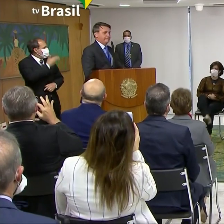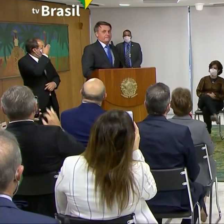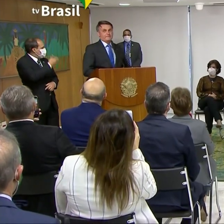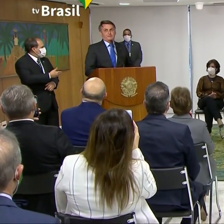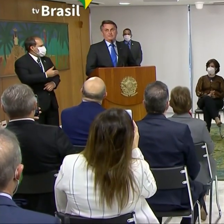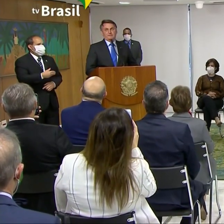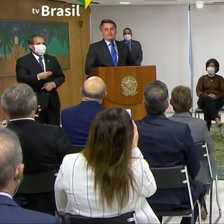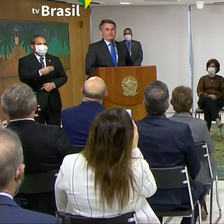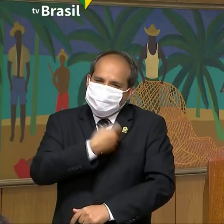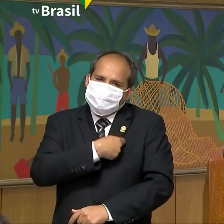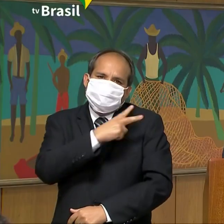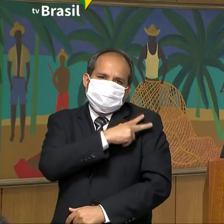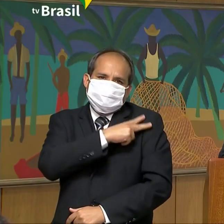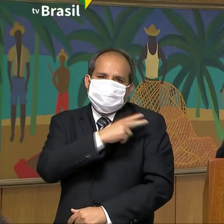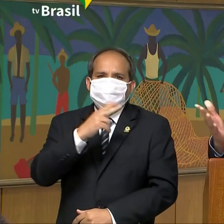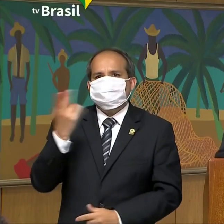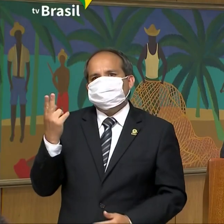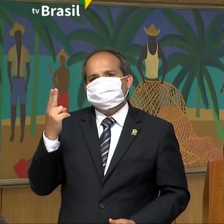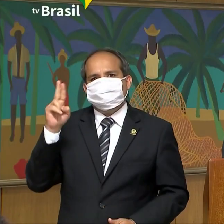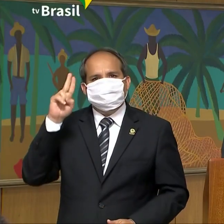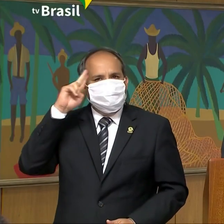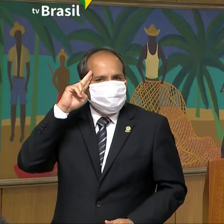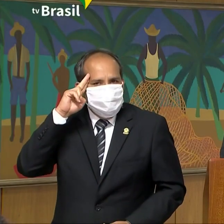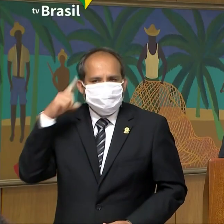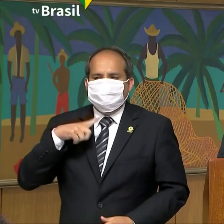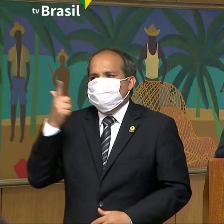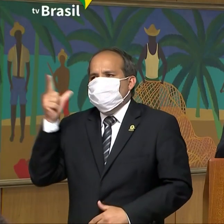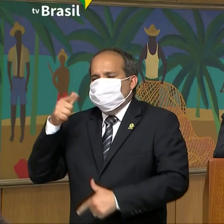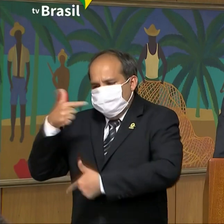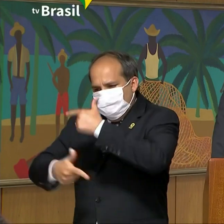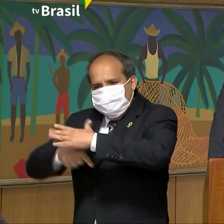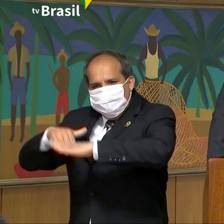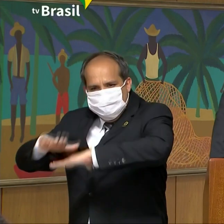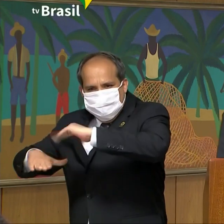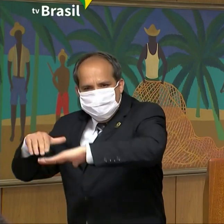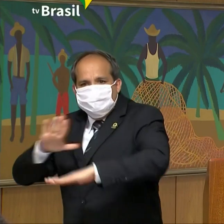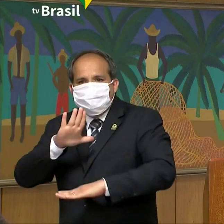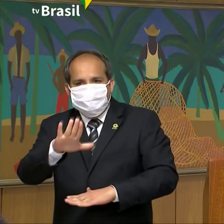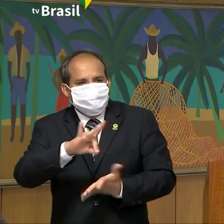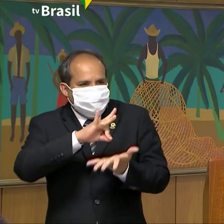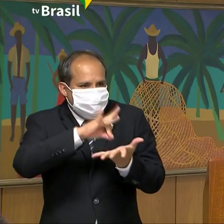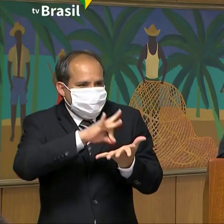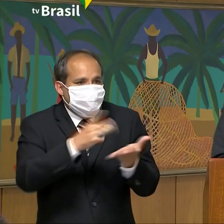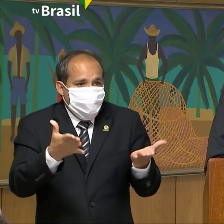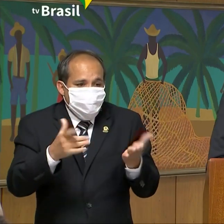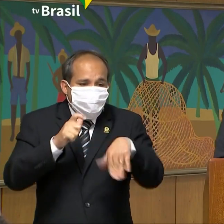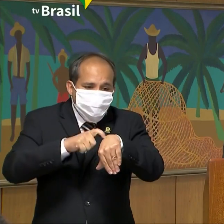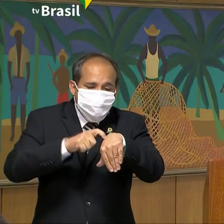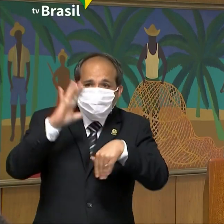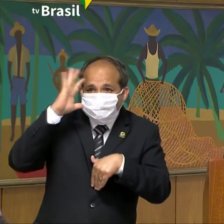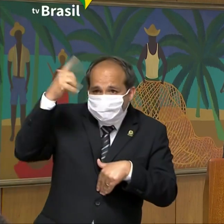.237 óbitos no país. O número acumulado de casos da doença chegou a 2.912